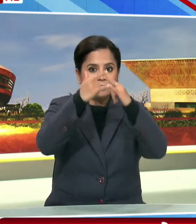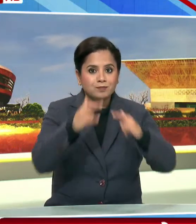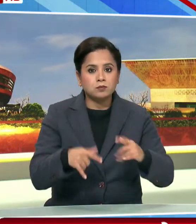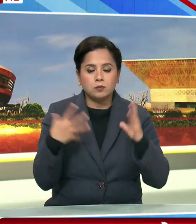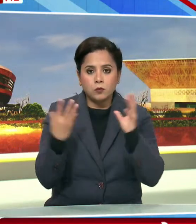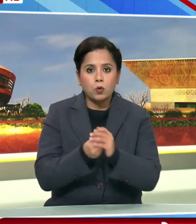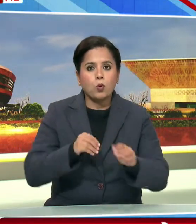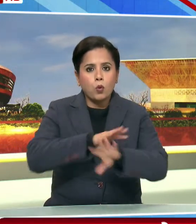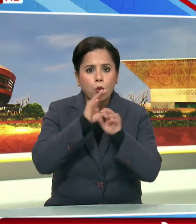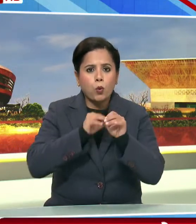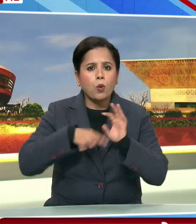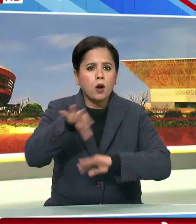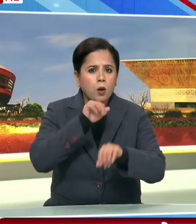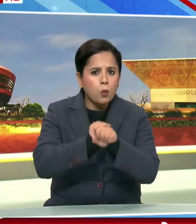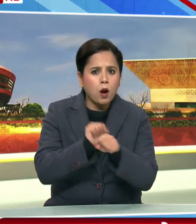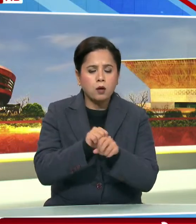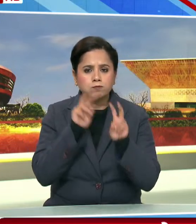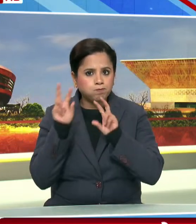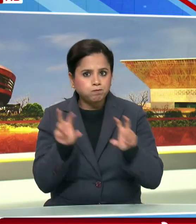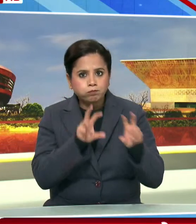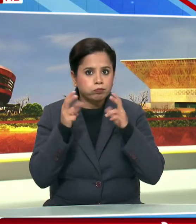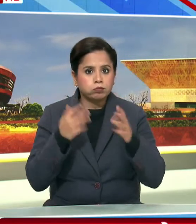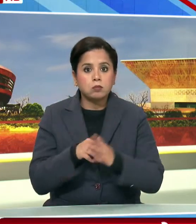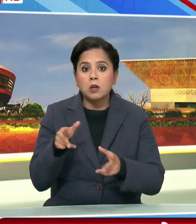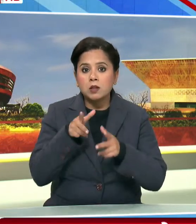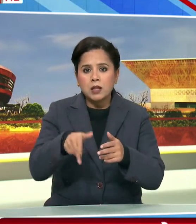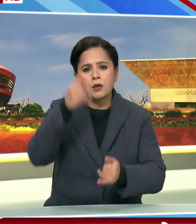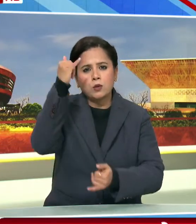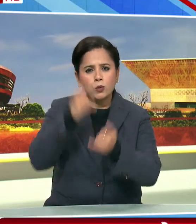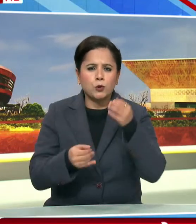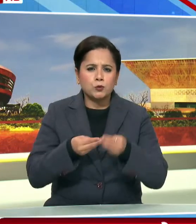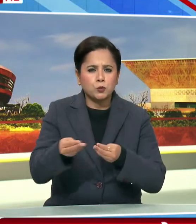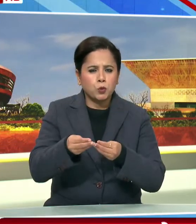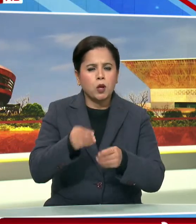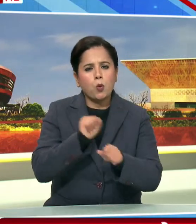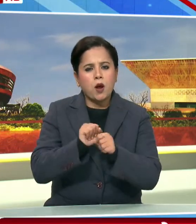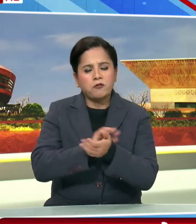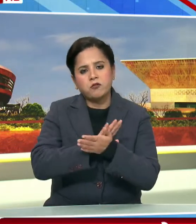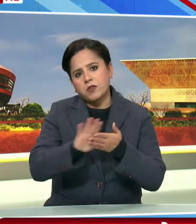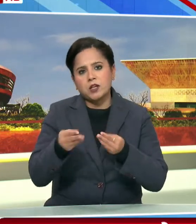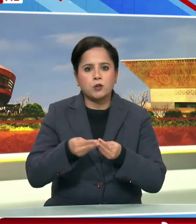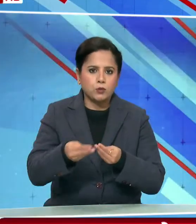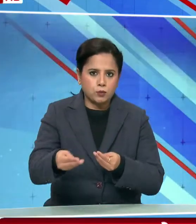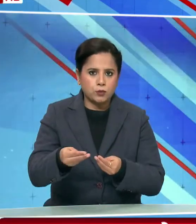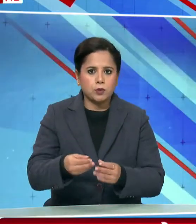समेथ निर्मान कार्यों का किया निरीक्षन कहा अंतिम चरन में है तैयारियां